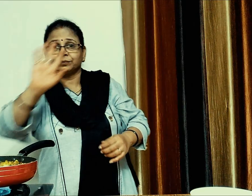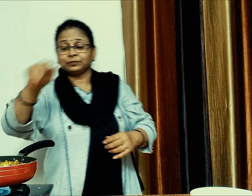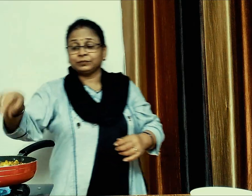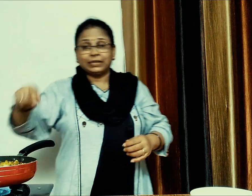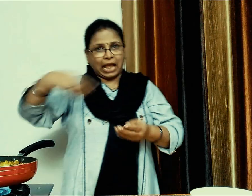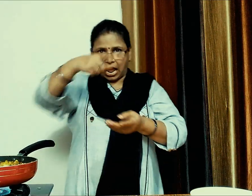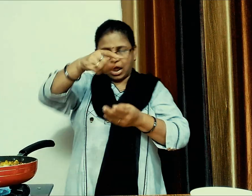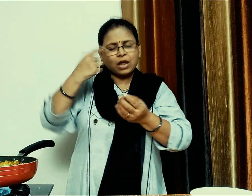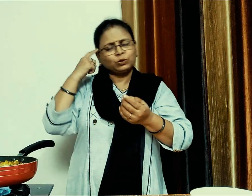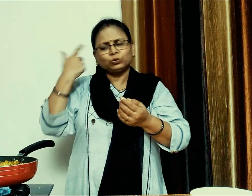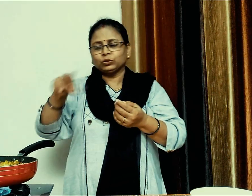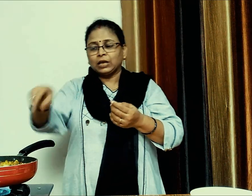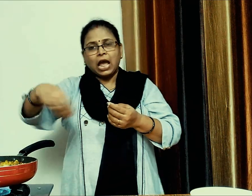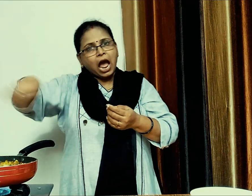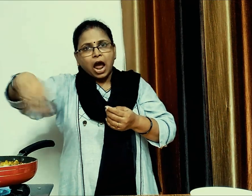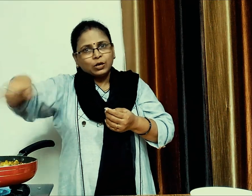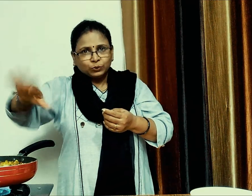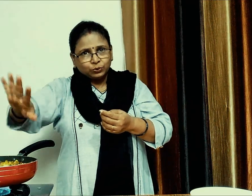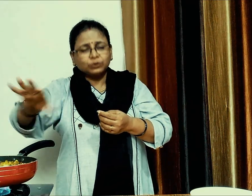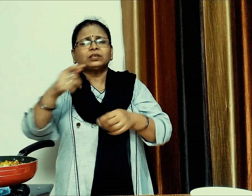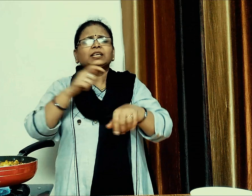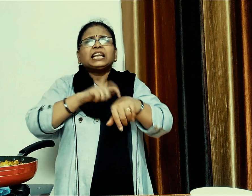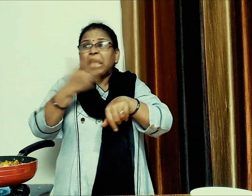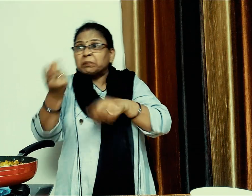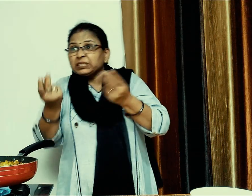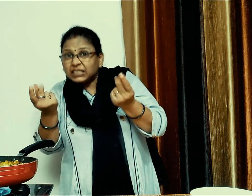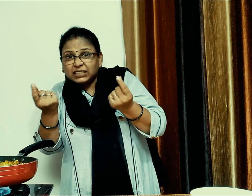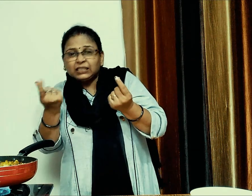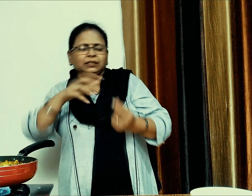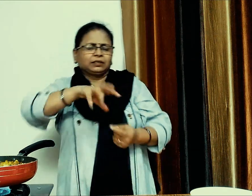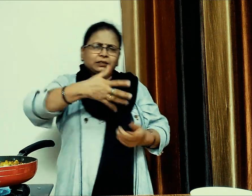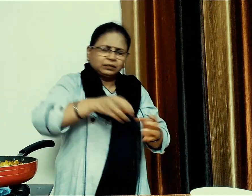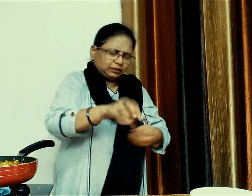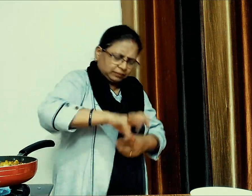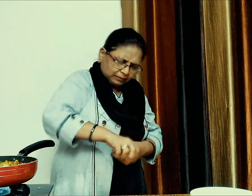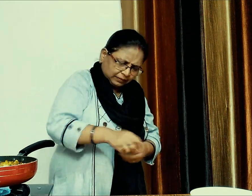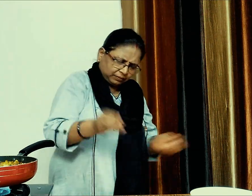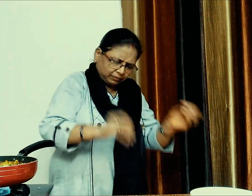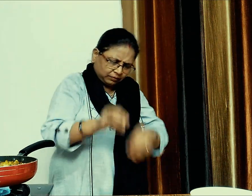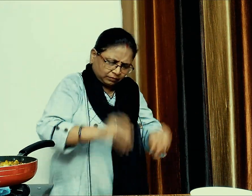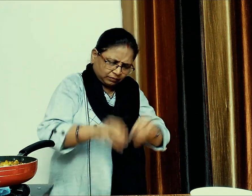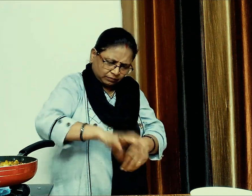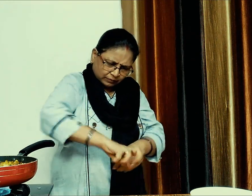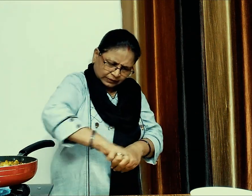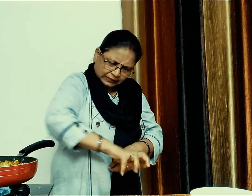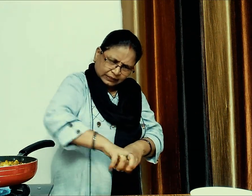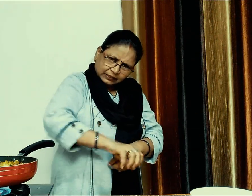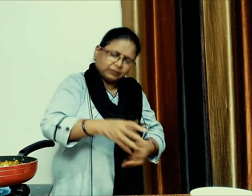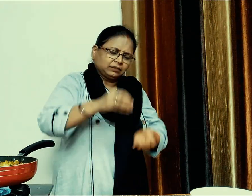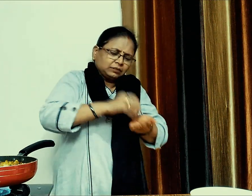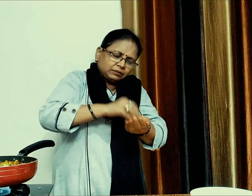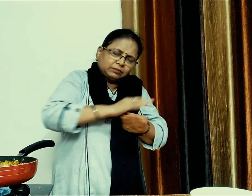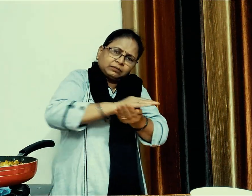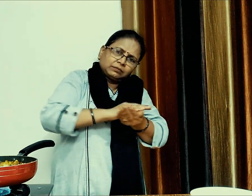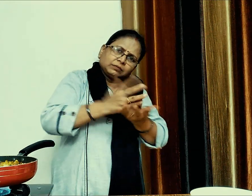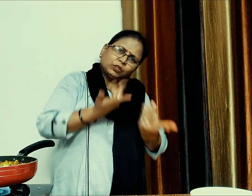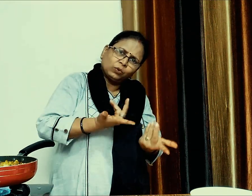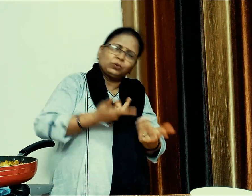अगर आपके पास समय कम हो तो आप इसे फ्राय ना करके एक बड़े बावल में सारे सामिकरियों को मिला कर इसकी फिलिंग तयार कर सकते